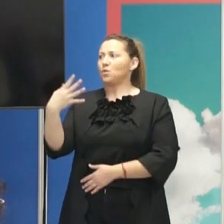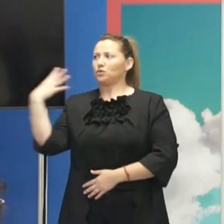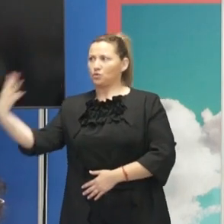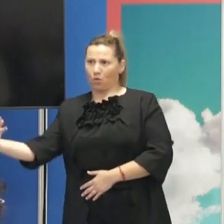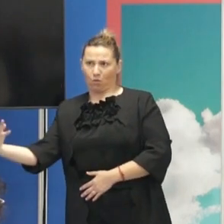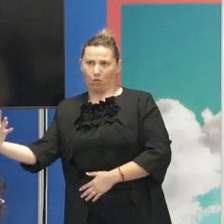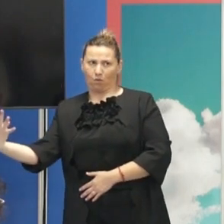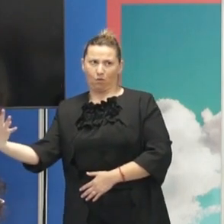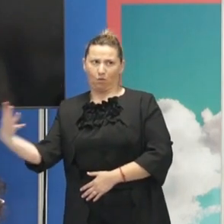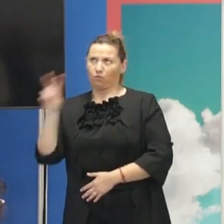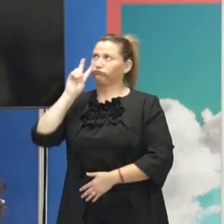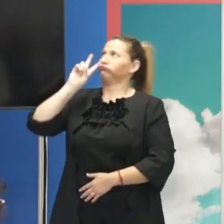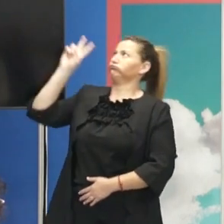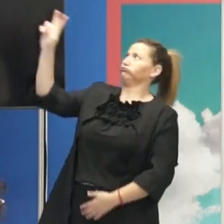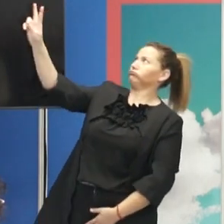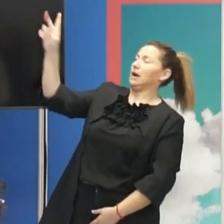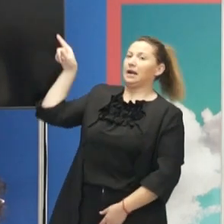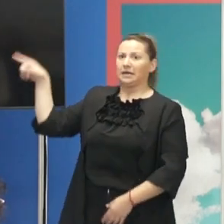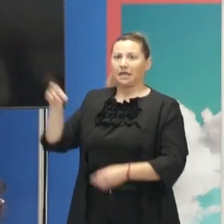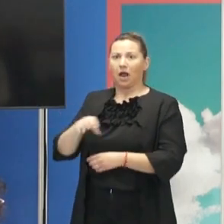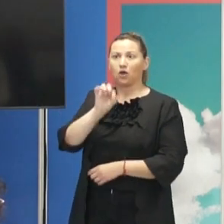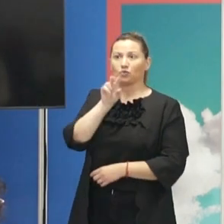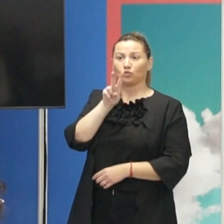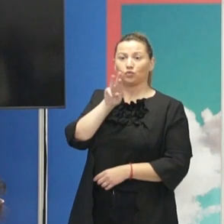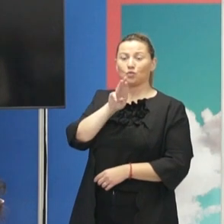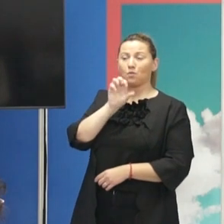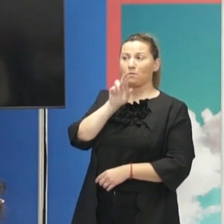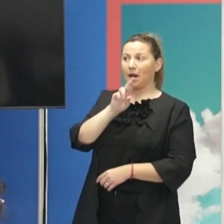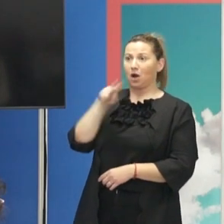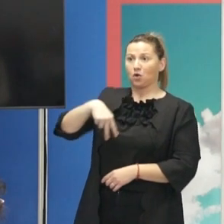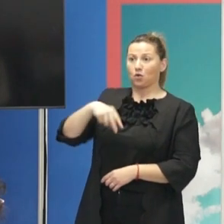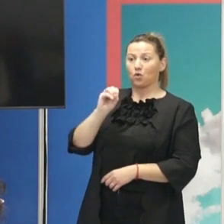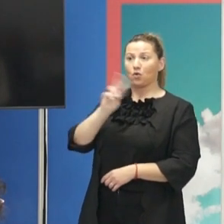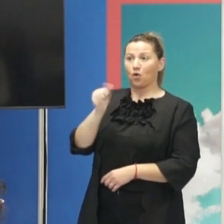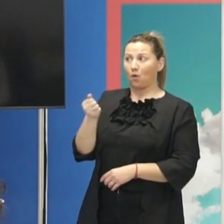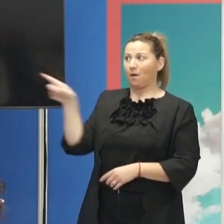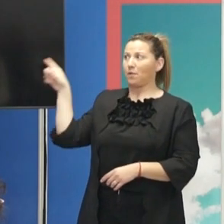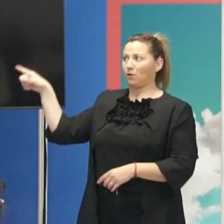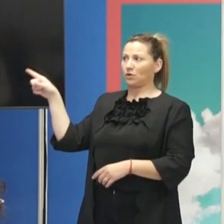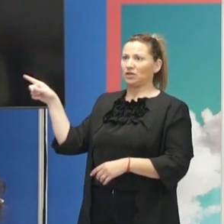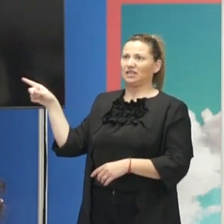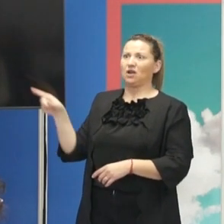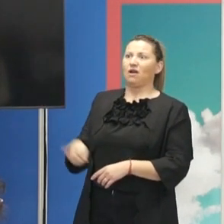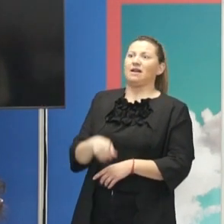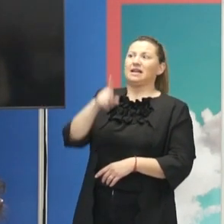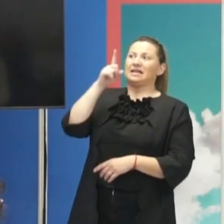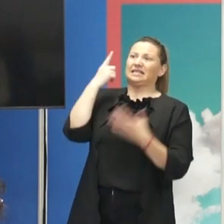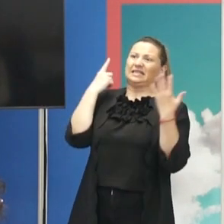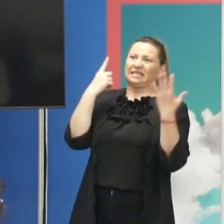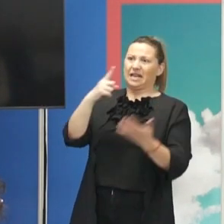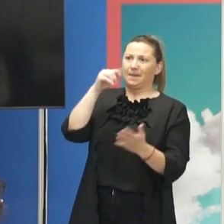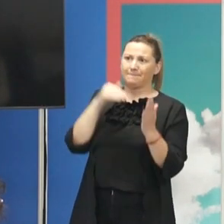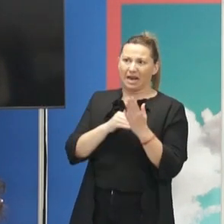deducir que esa supernova se produjo hace 1.000 años, pero como la luz le ha llevado 6.000 años más llegar hasta nosotros,